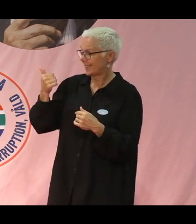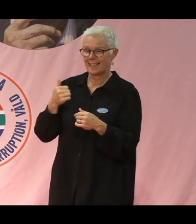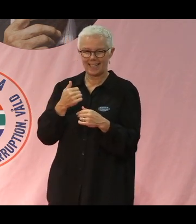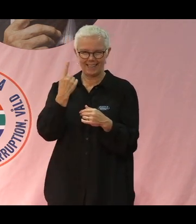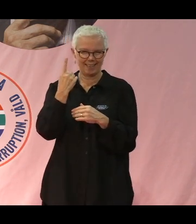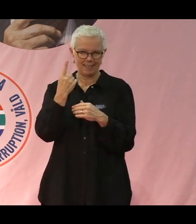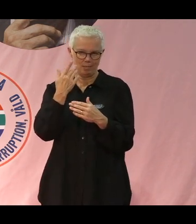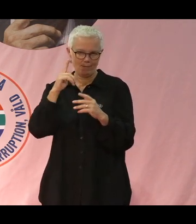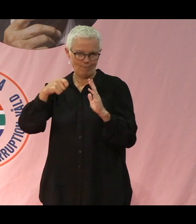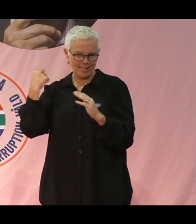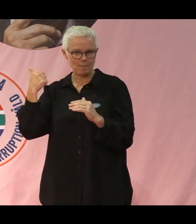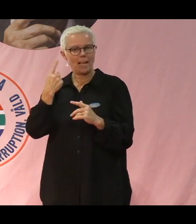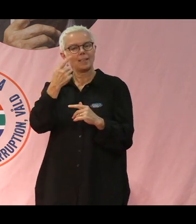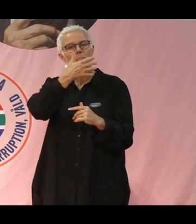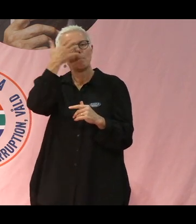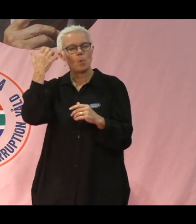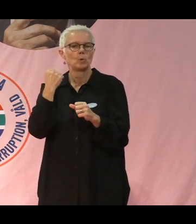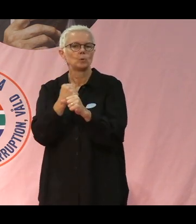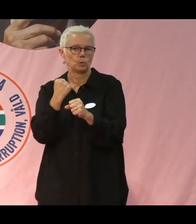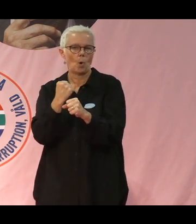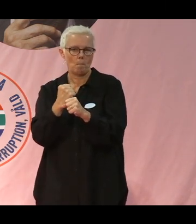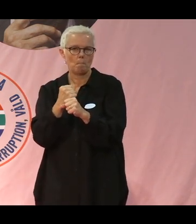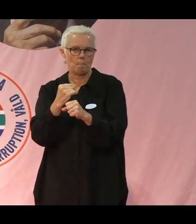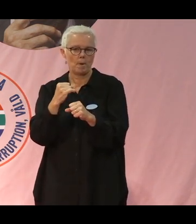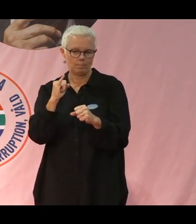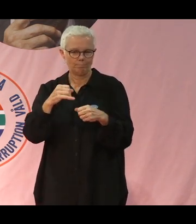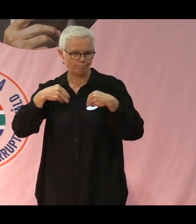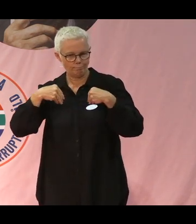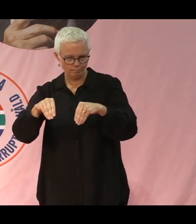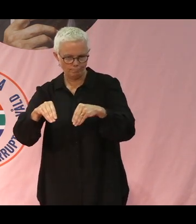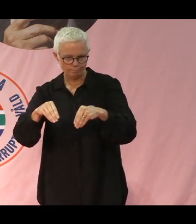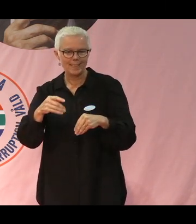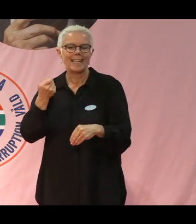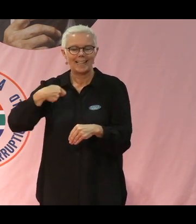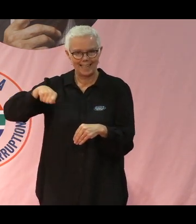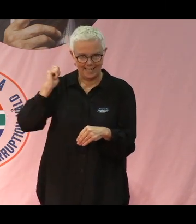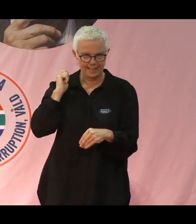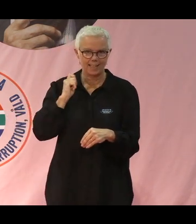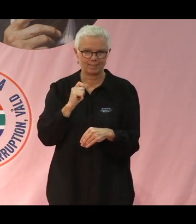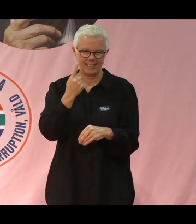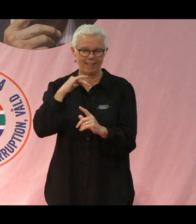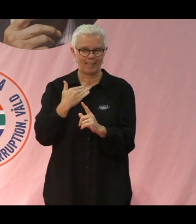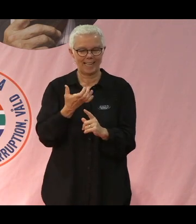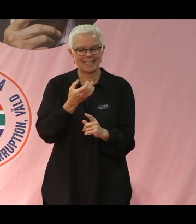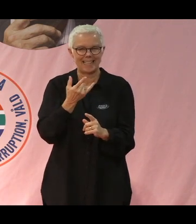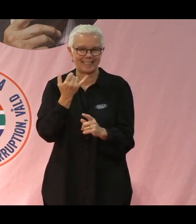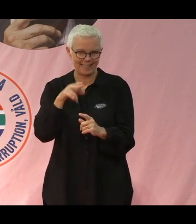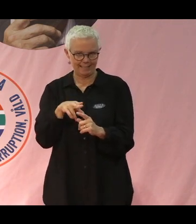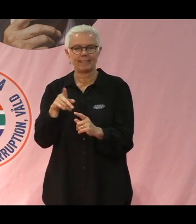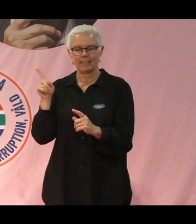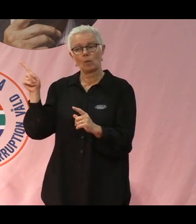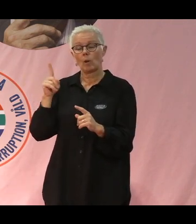Kenia. En bonde som jobbar tillsammans med viskogen, Celestin. Hon har skapat sitt jordbruk från en ganska traditionell